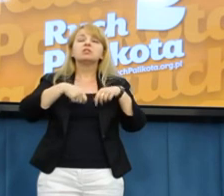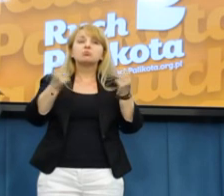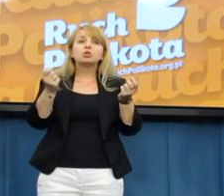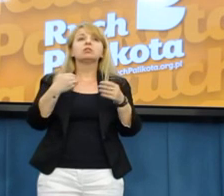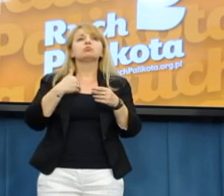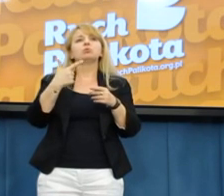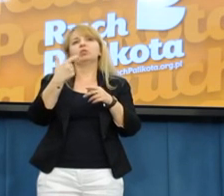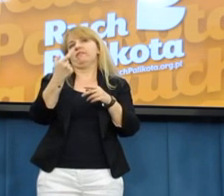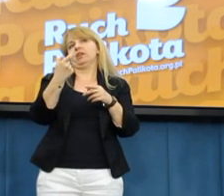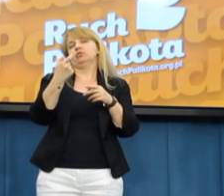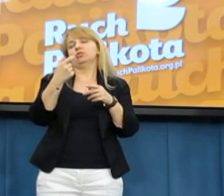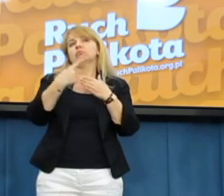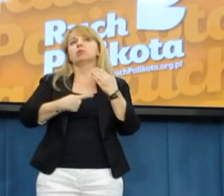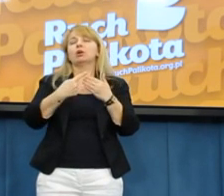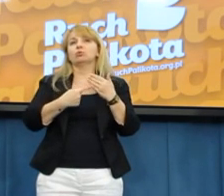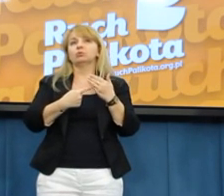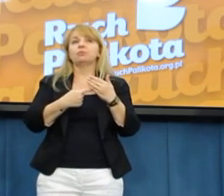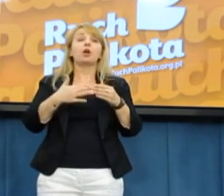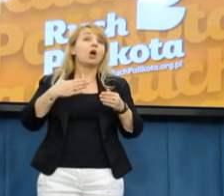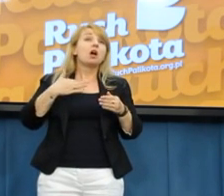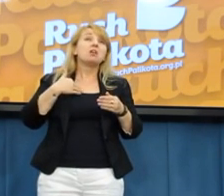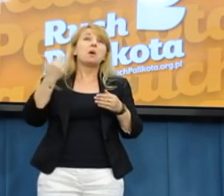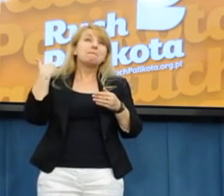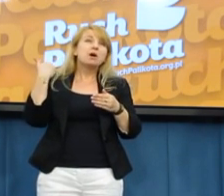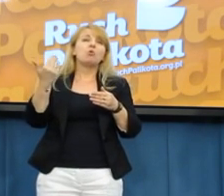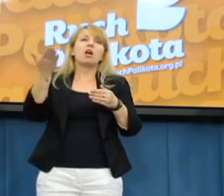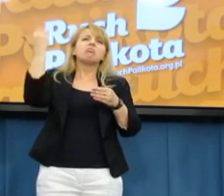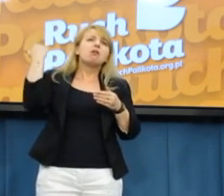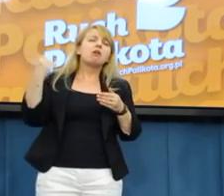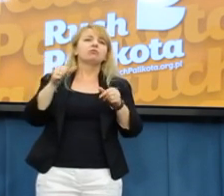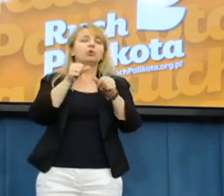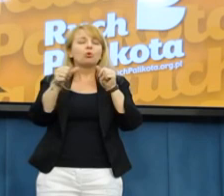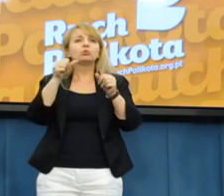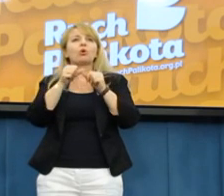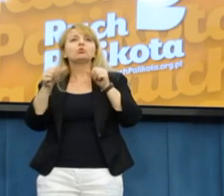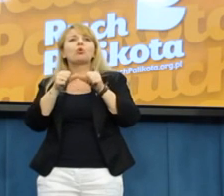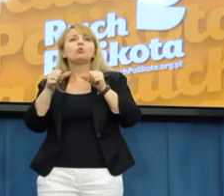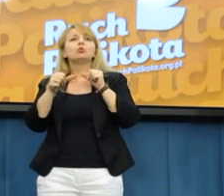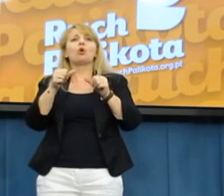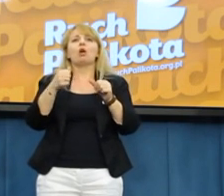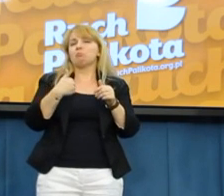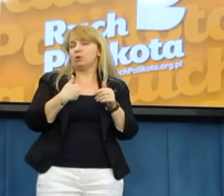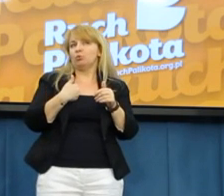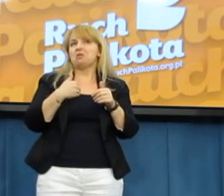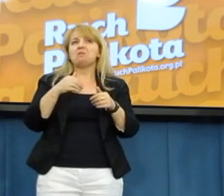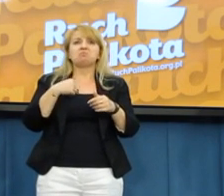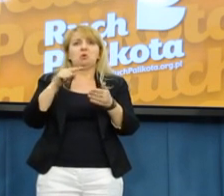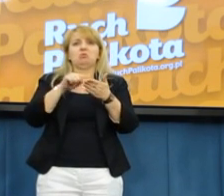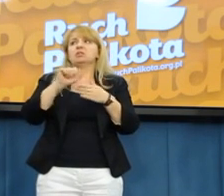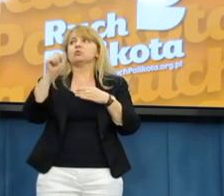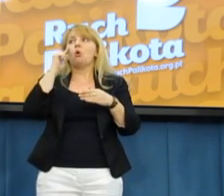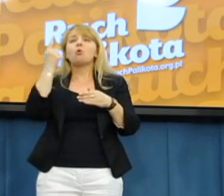normanego urzędników, bo moja firma przychodziła wielokrotnie, kontrole zwrotu podatku VAT jest o czynności, które zajmują około 10 dni.